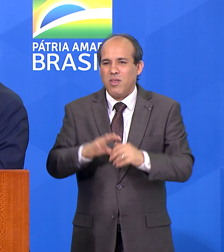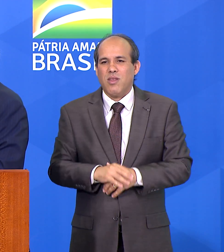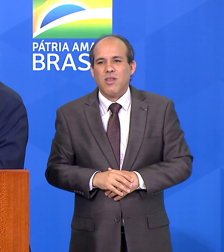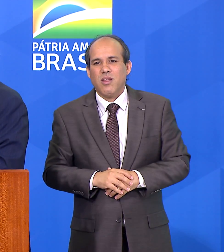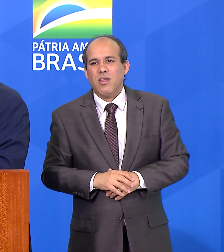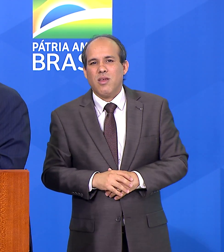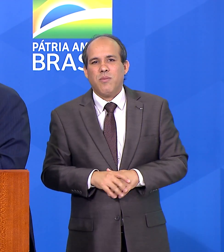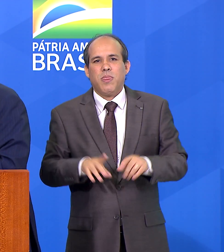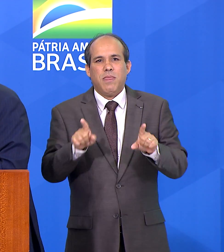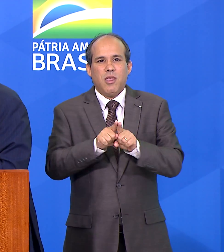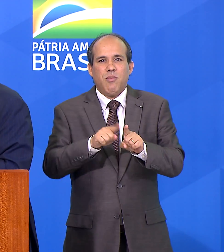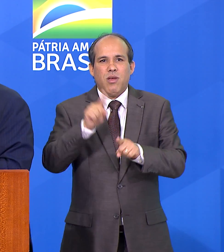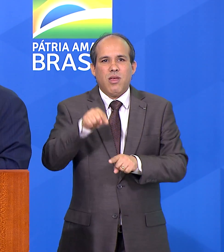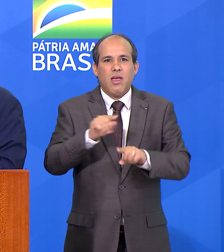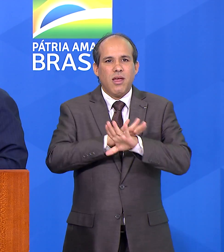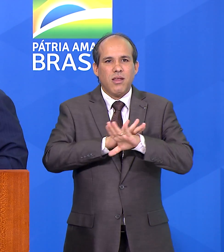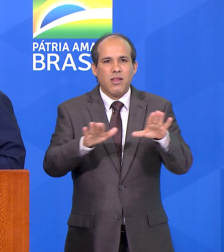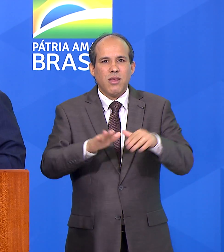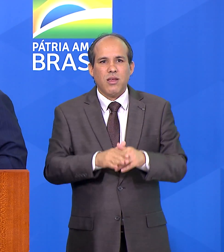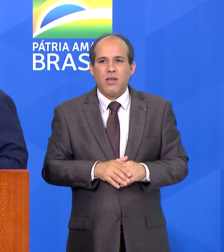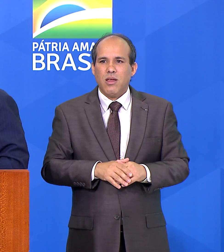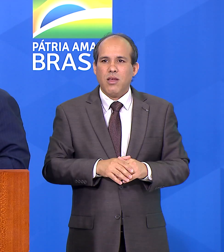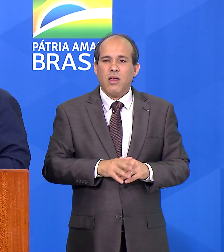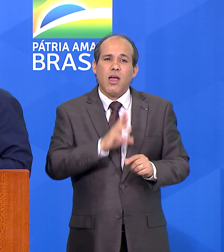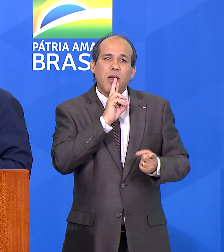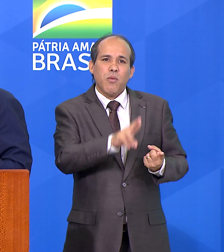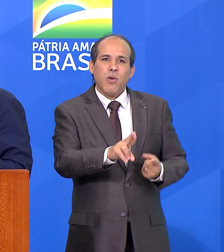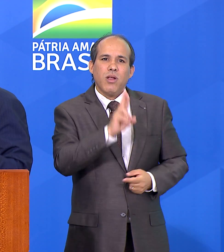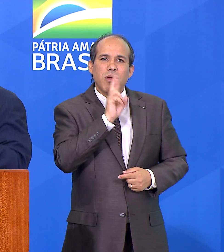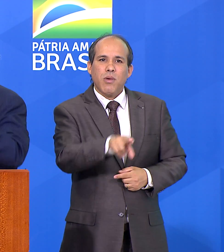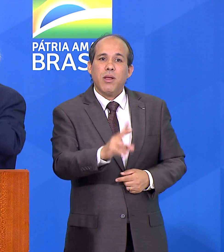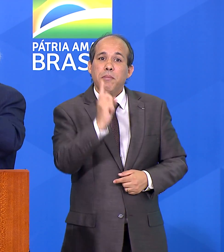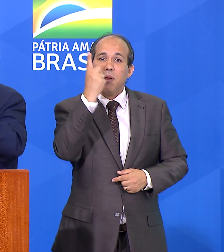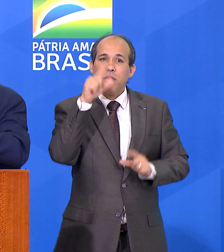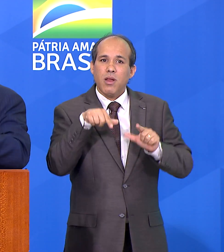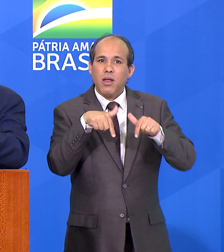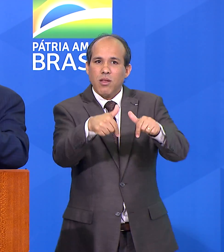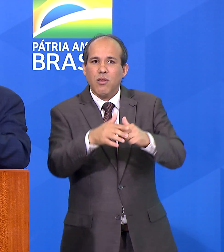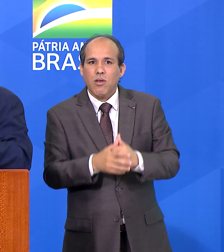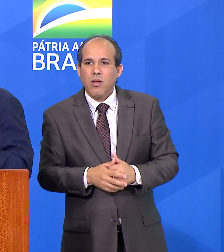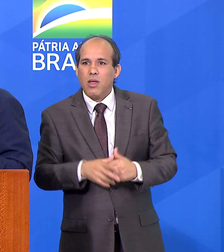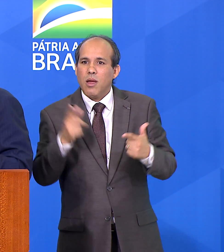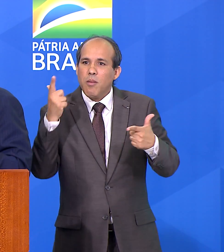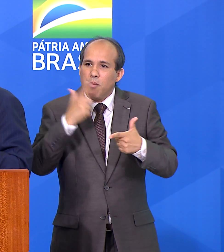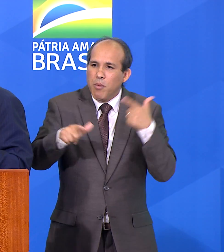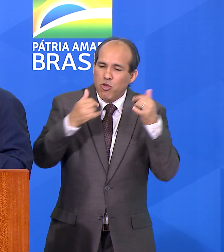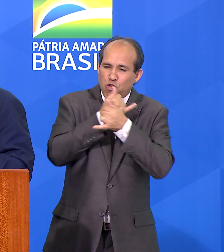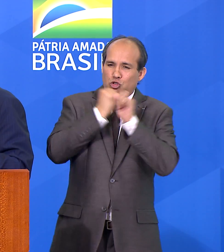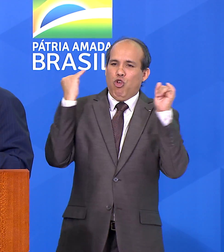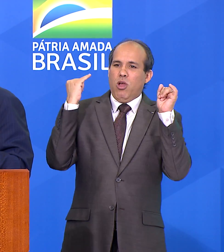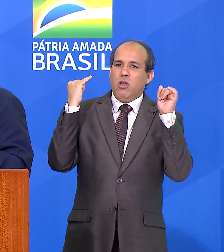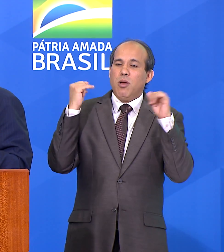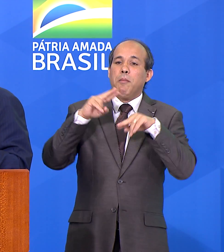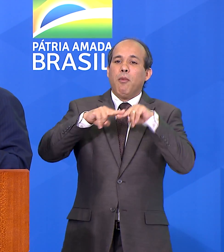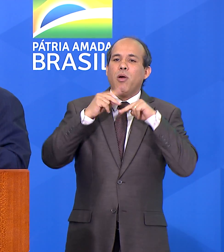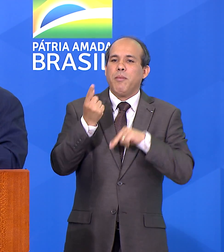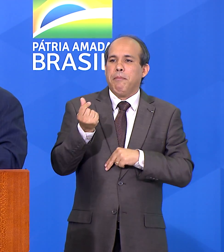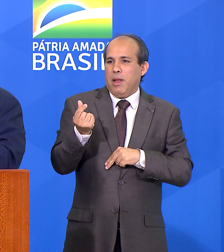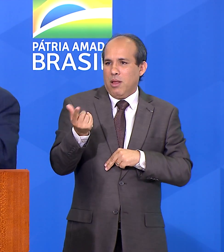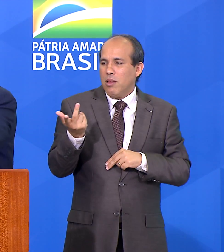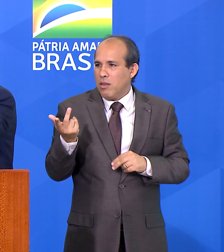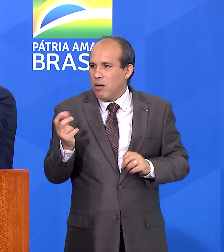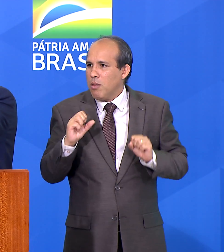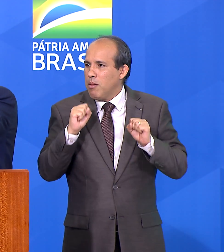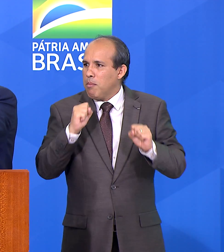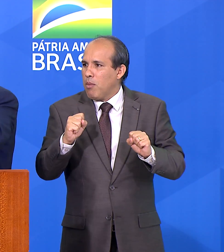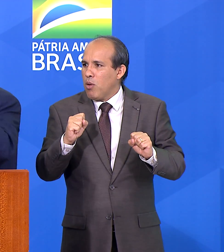E essa é a nossa reação. A primeira reação, vamos amortecer esse choque inicial de preço, podemos